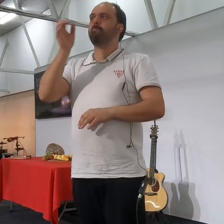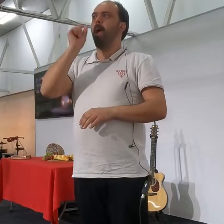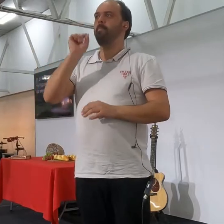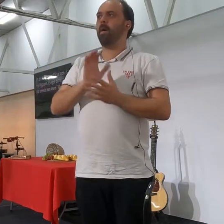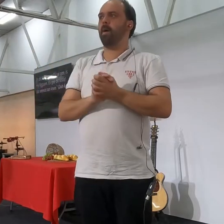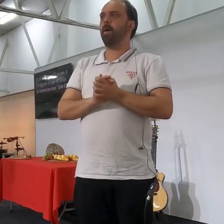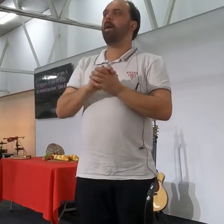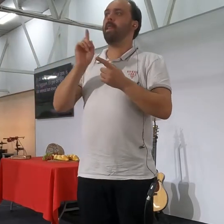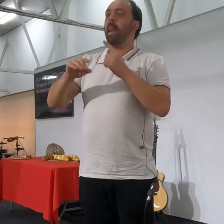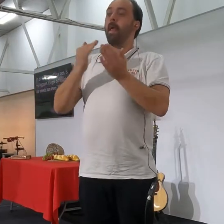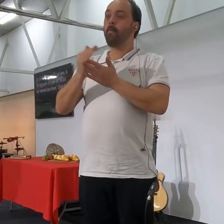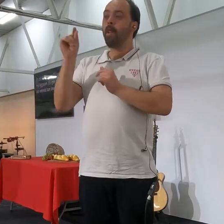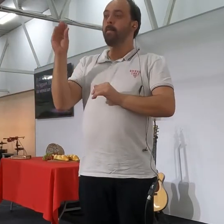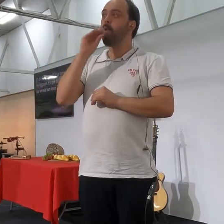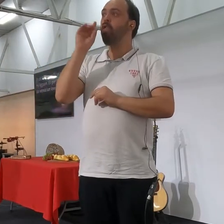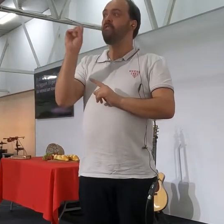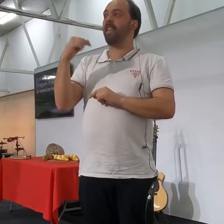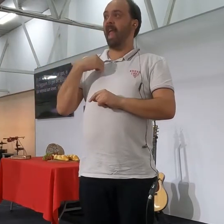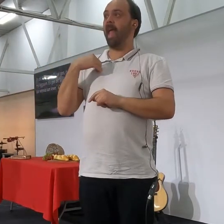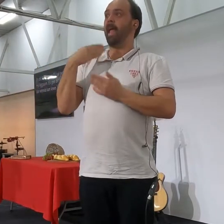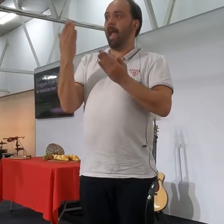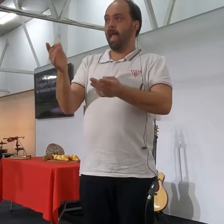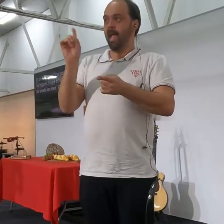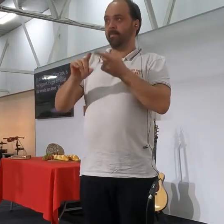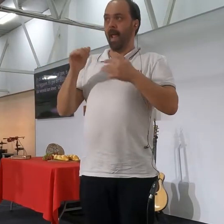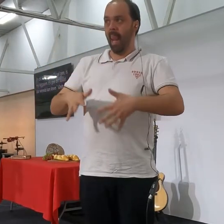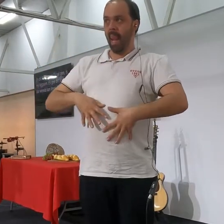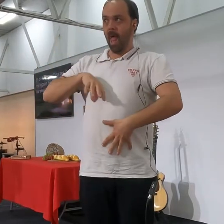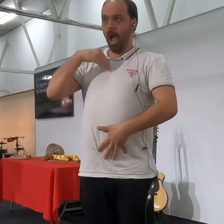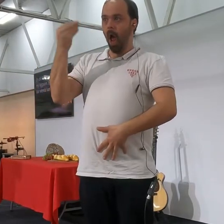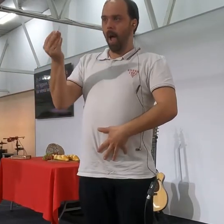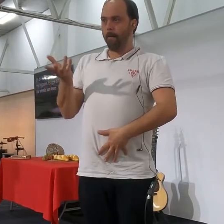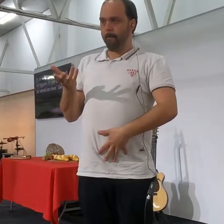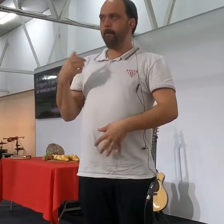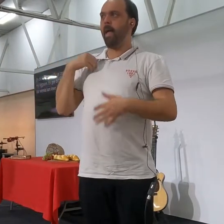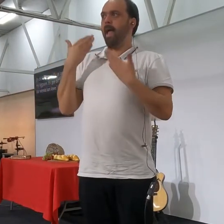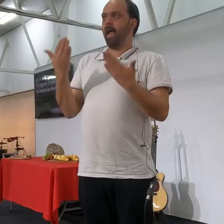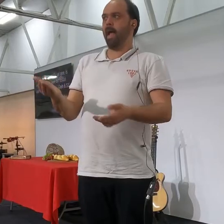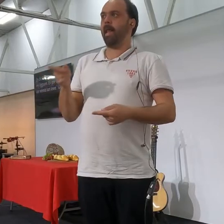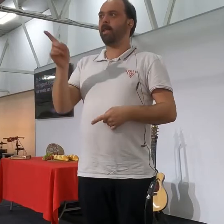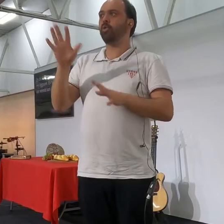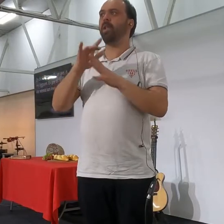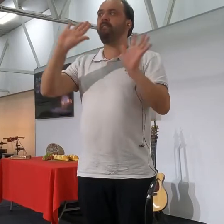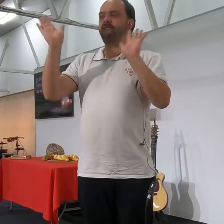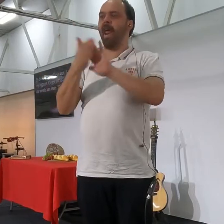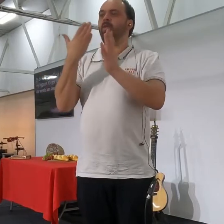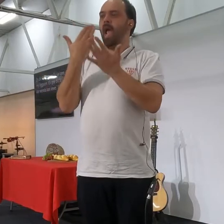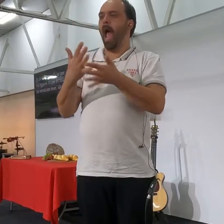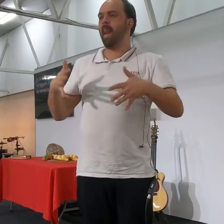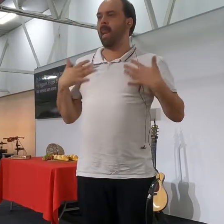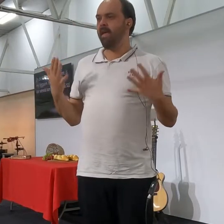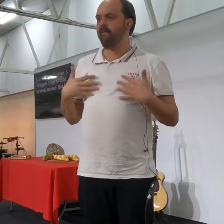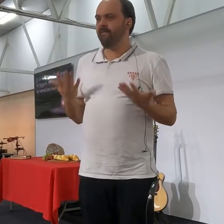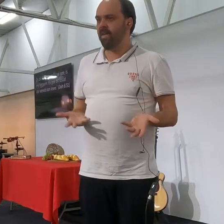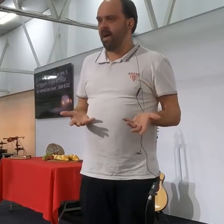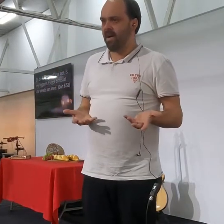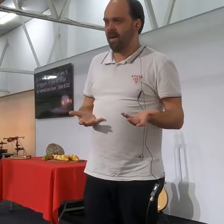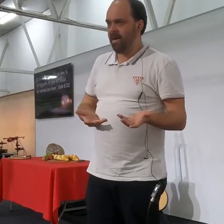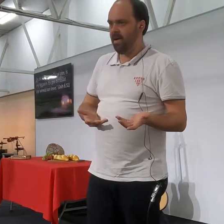dan sê Jesus verder, en die brood wat ek jylle sal geem, is my lichaam, ek heer het so, dat die wereld kan leven, so, met andere woorde, ons gaan nou die nachtmaal gebruik,